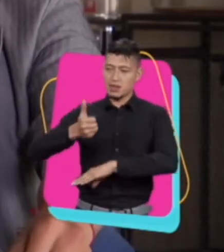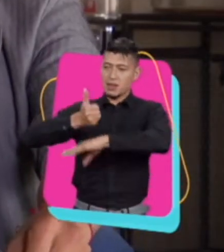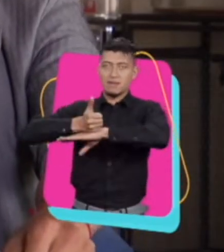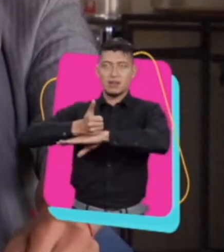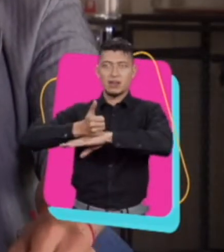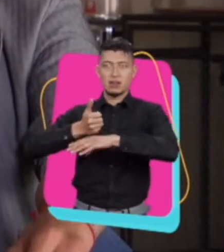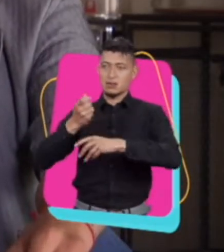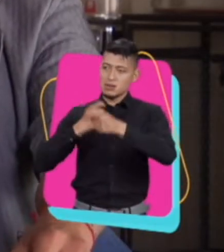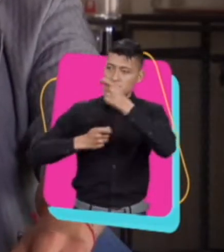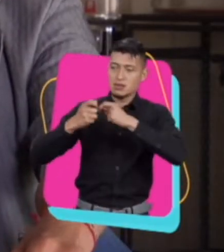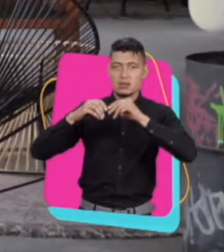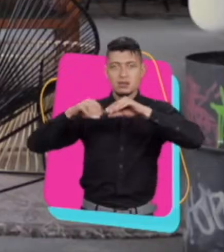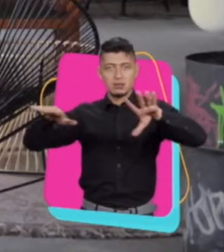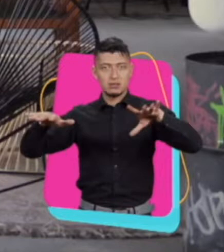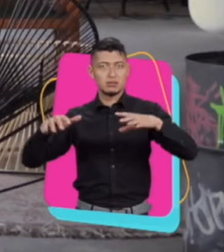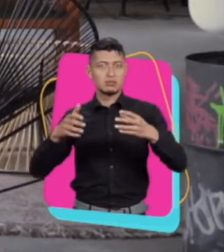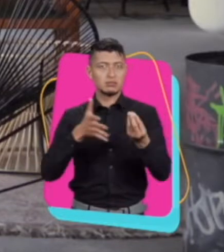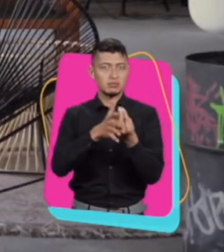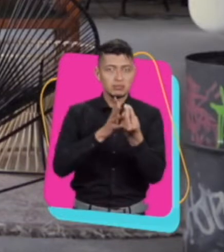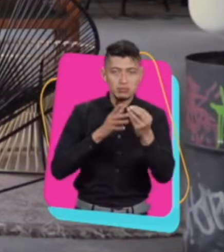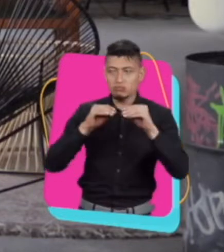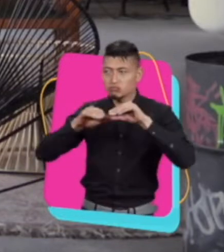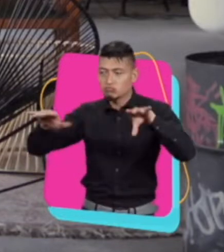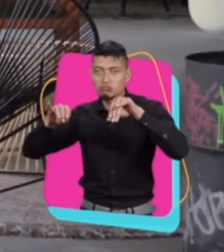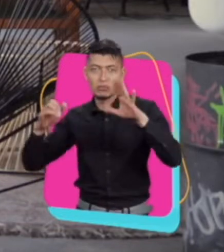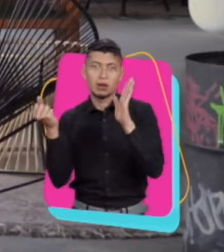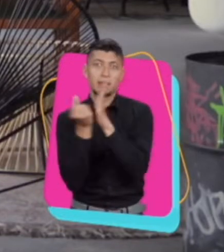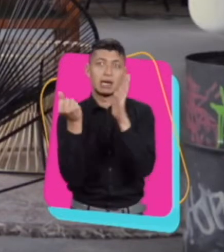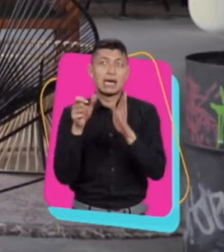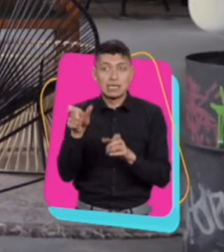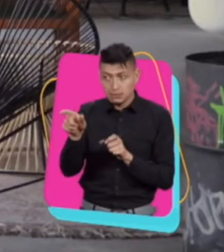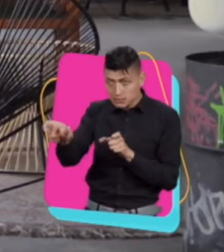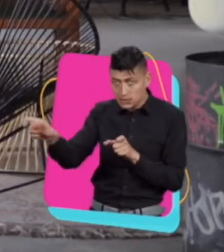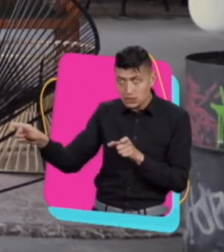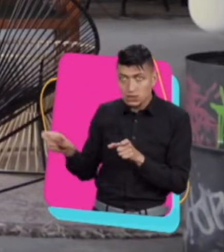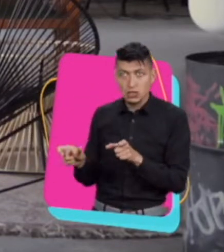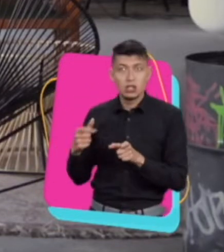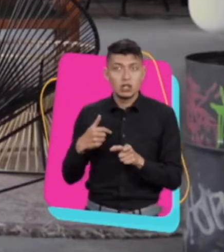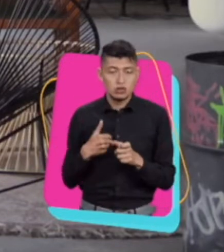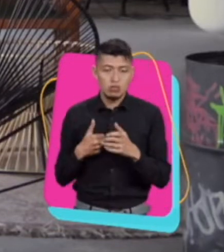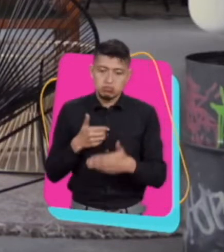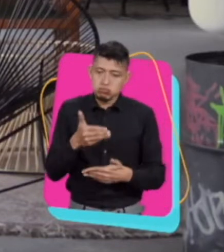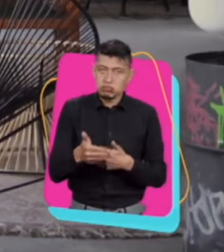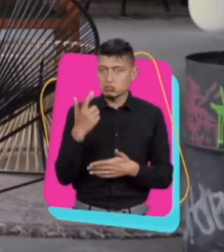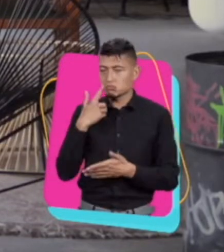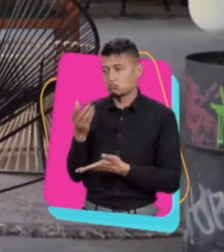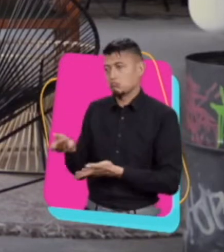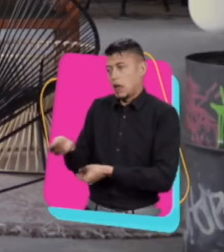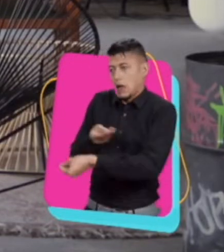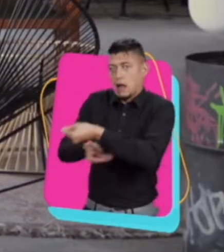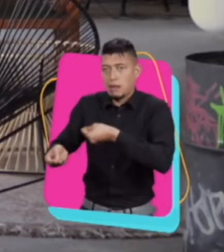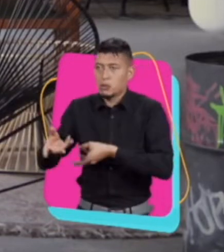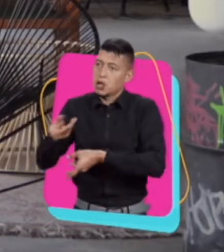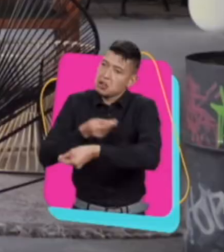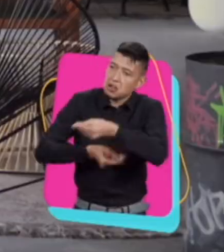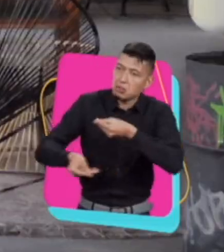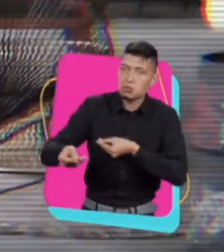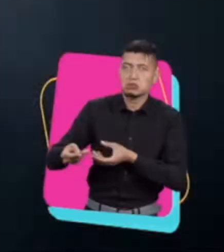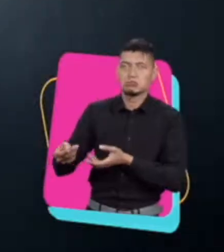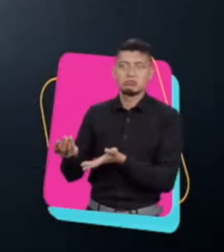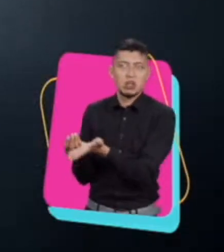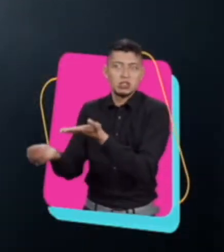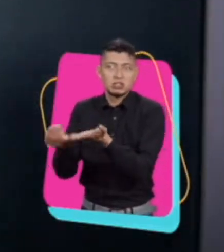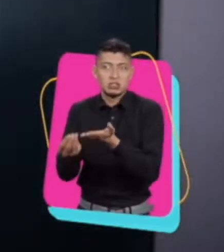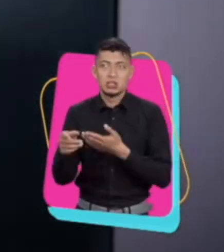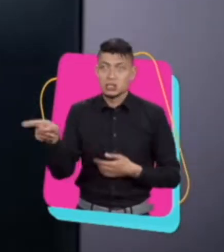jefes de prensa, de marcas y entonces con estas personas yo he ido haciendo como un canje hace mucho tiempo